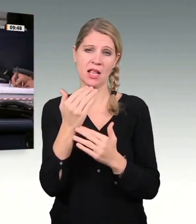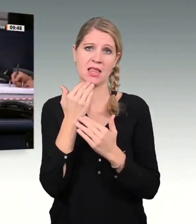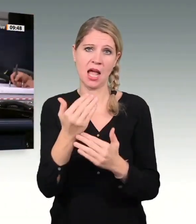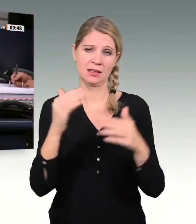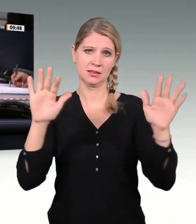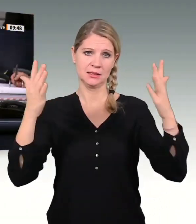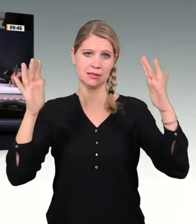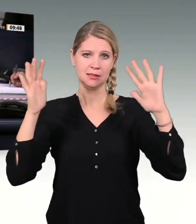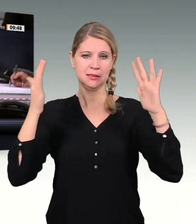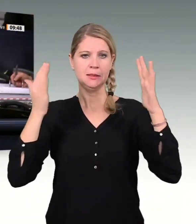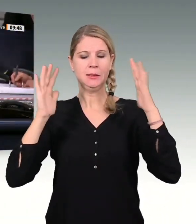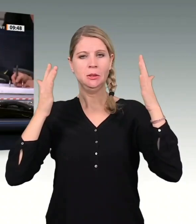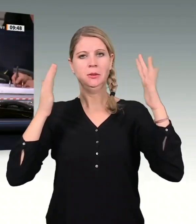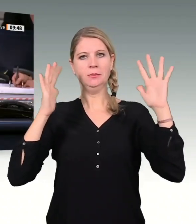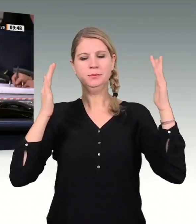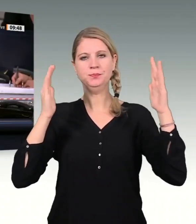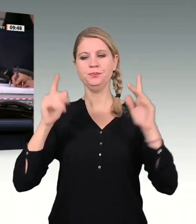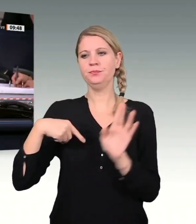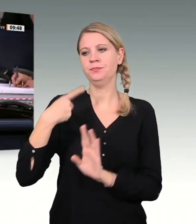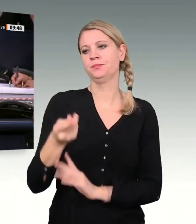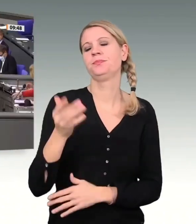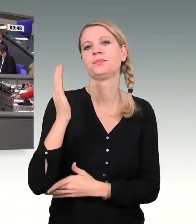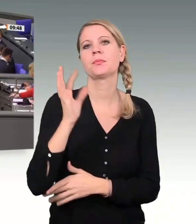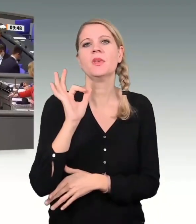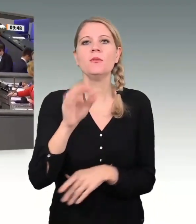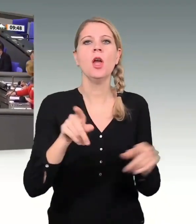Nächster Redner für die FDP-Fraktion, Otto Fricke.